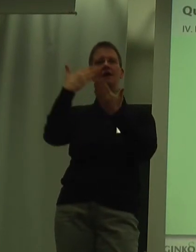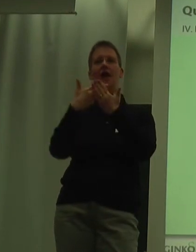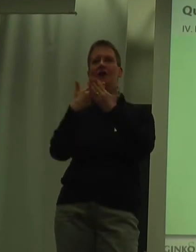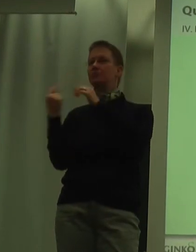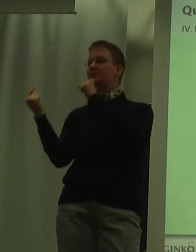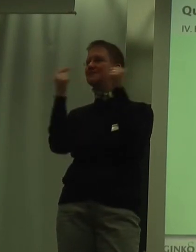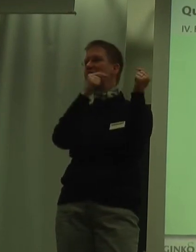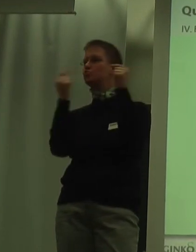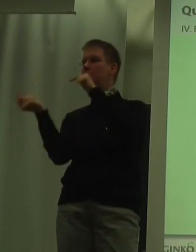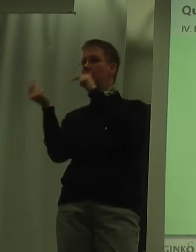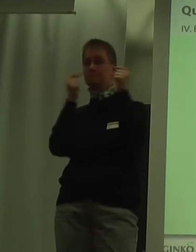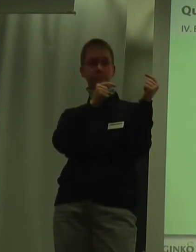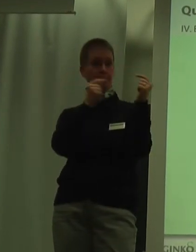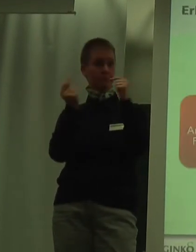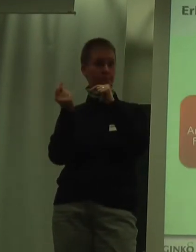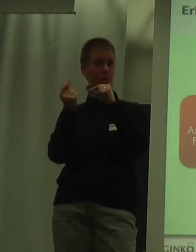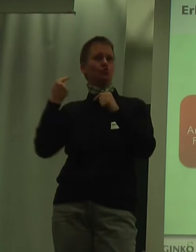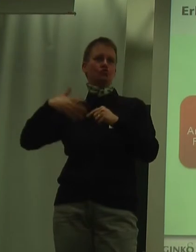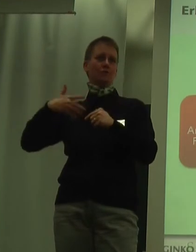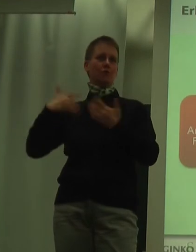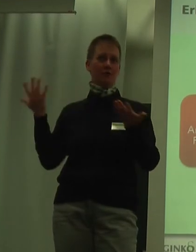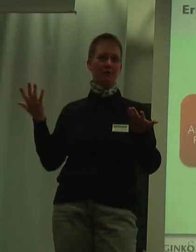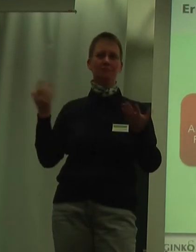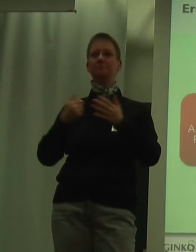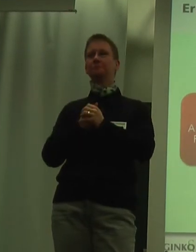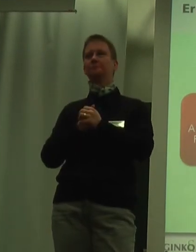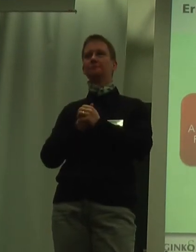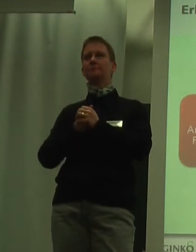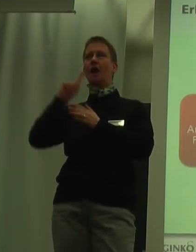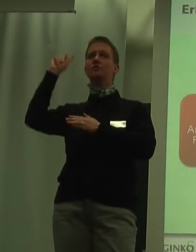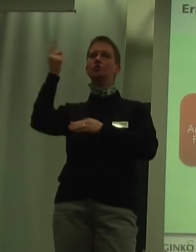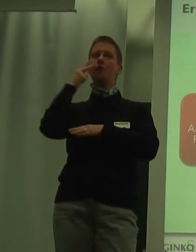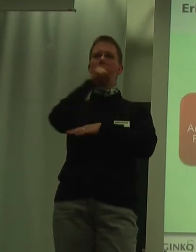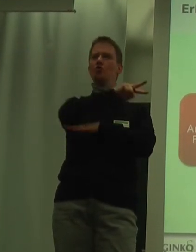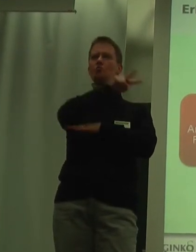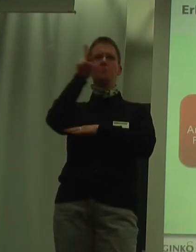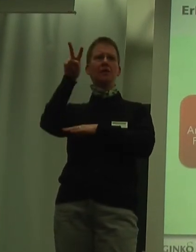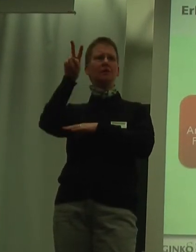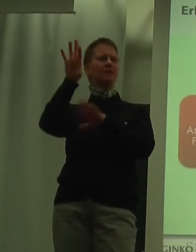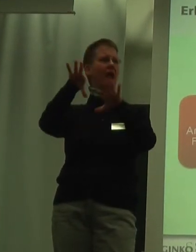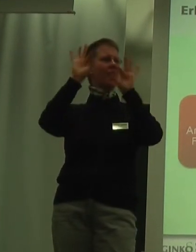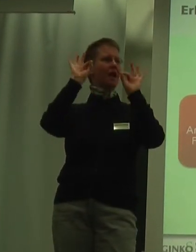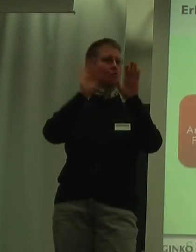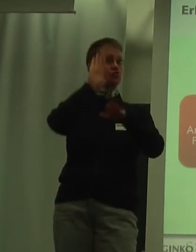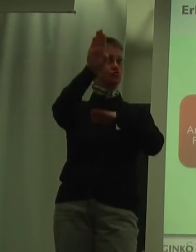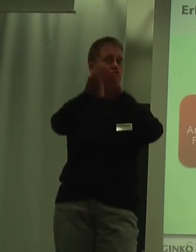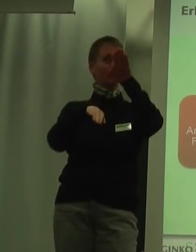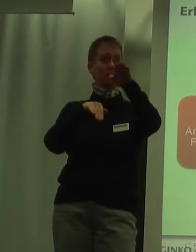Und darauf freue ich mich schon sehr. Nochmal im Überblick auf die Erneigungsschritte. Und jetzt starten wir